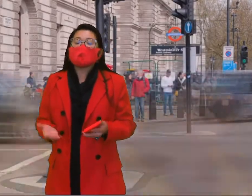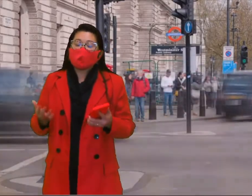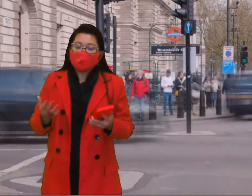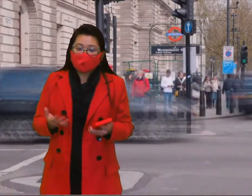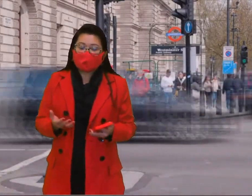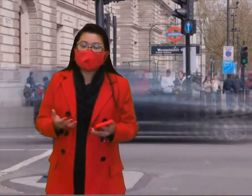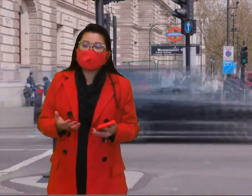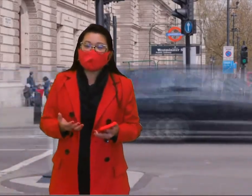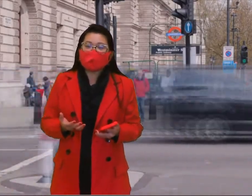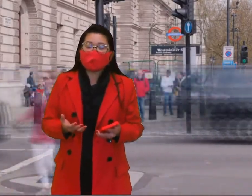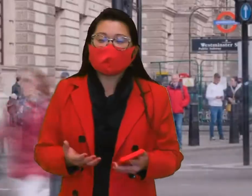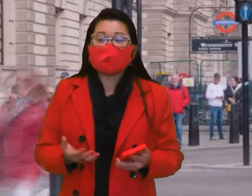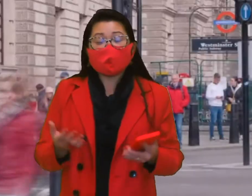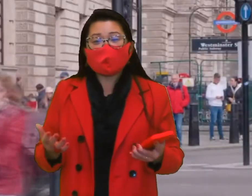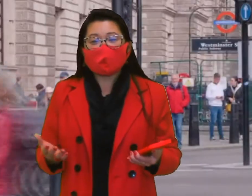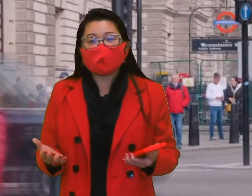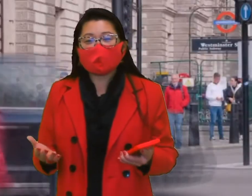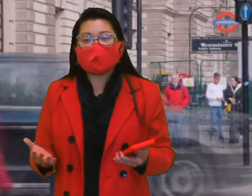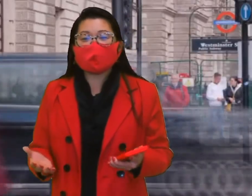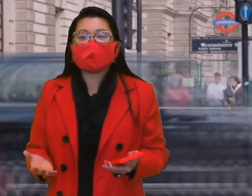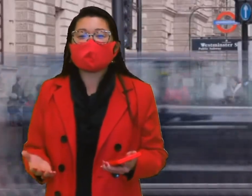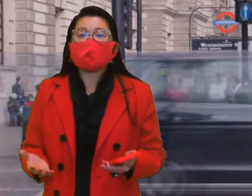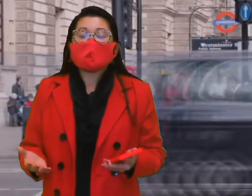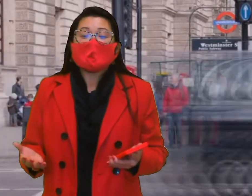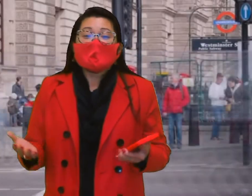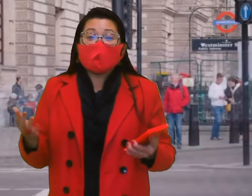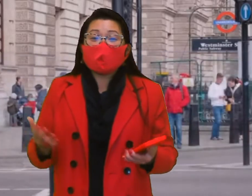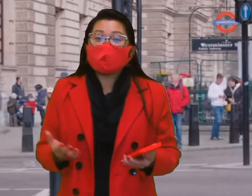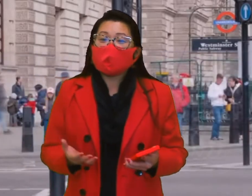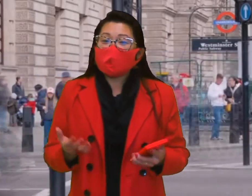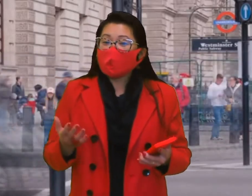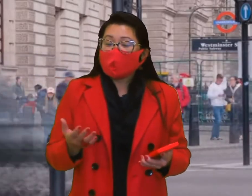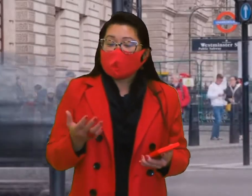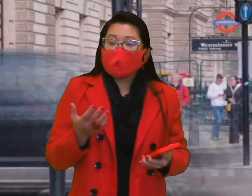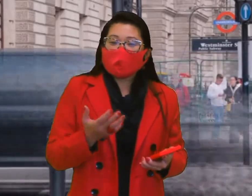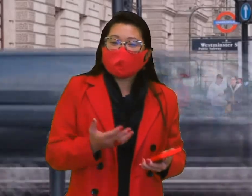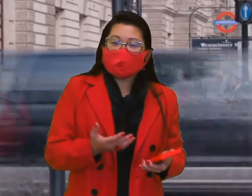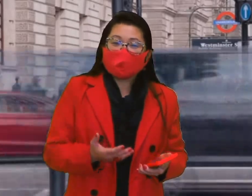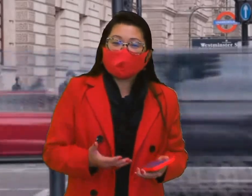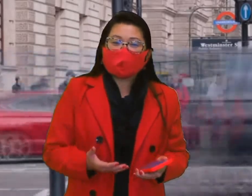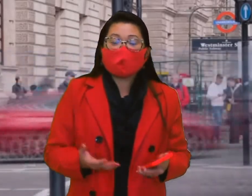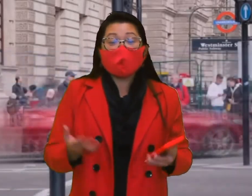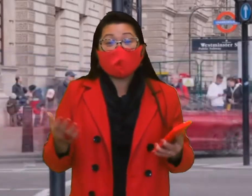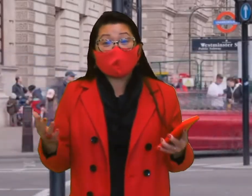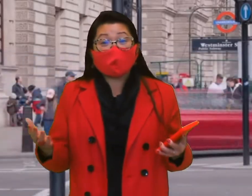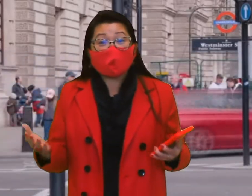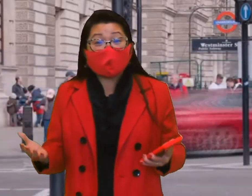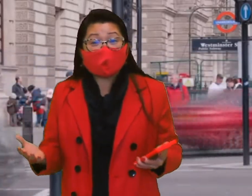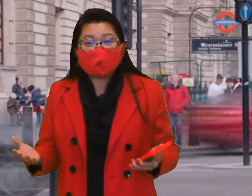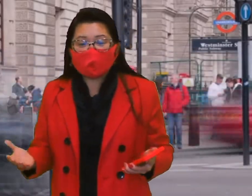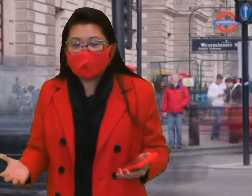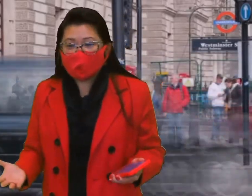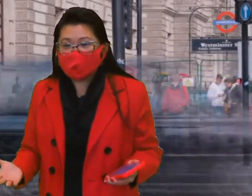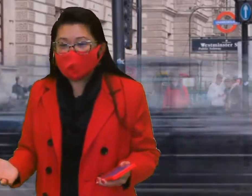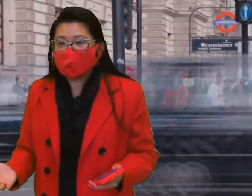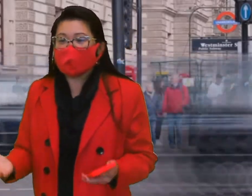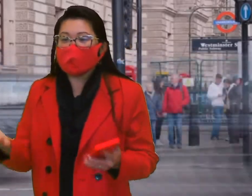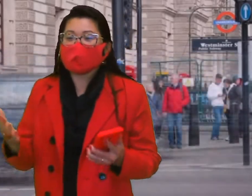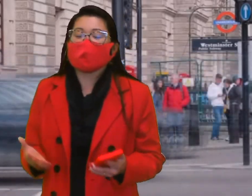Língua Estrangeira Moderna. Tudo bem com vocês? Hoje eu vim apresentar um aplicativo, na verdade,